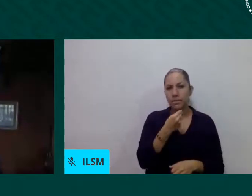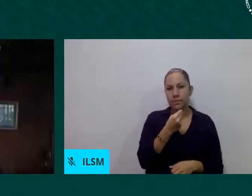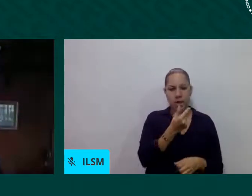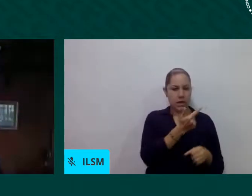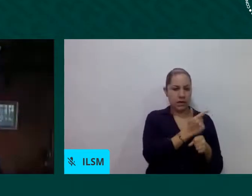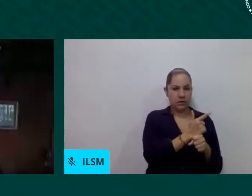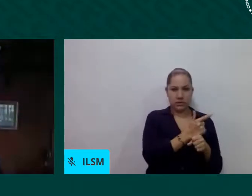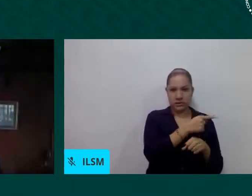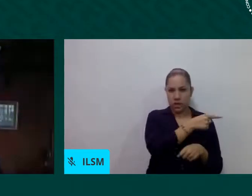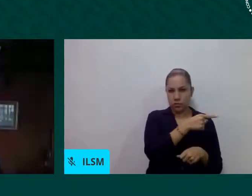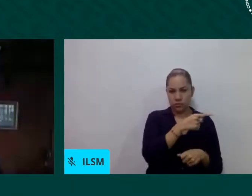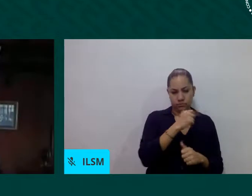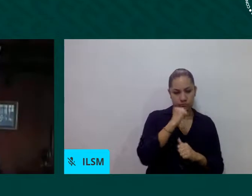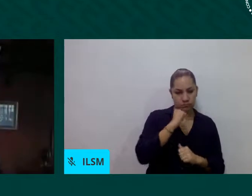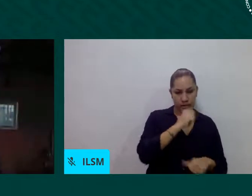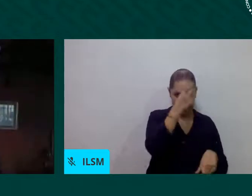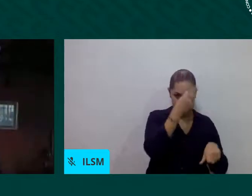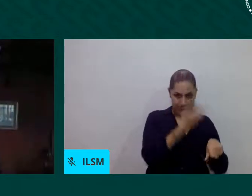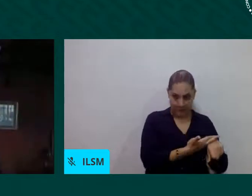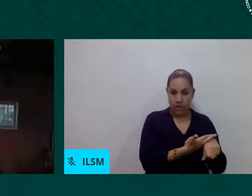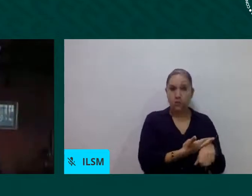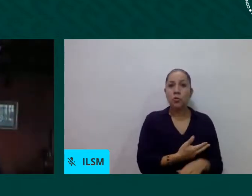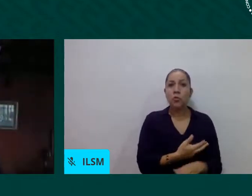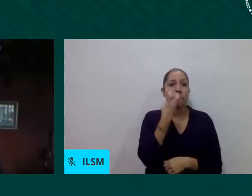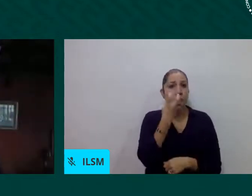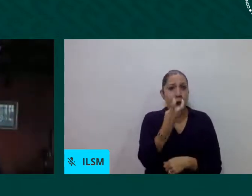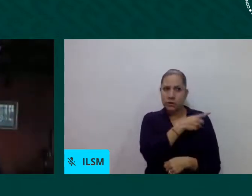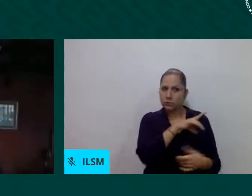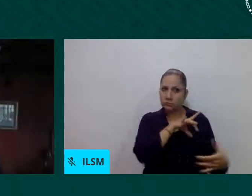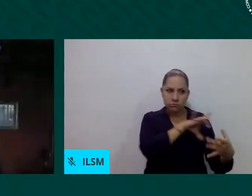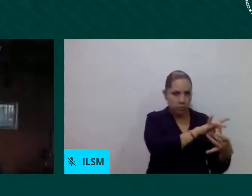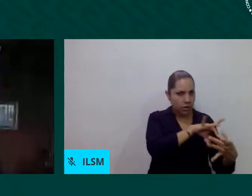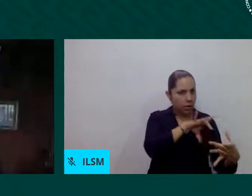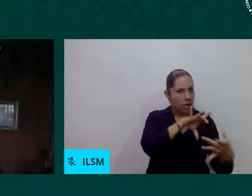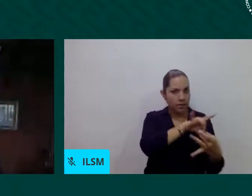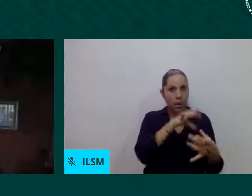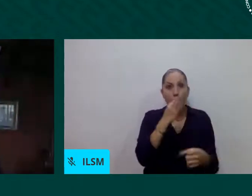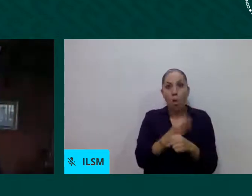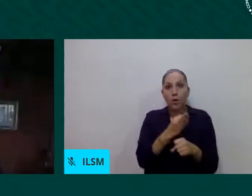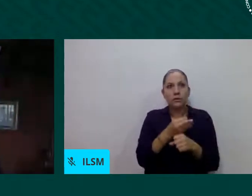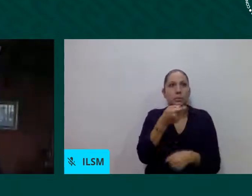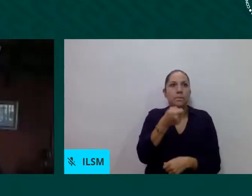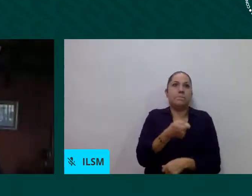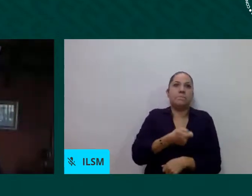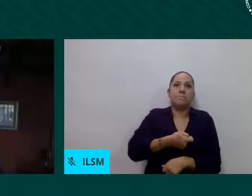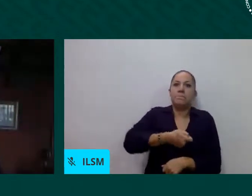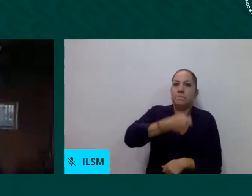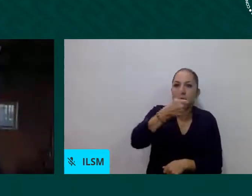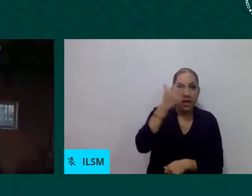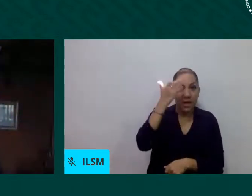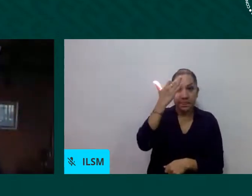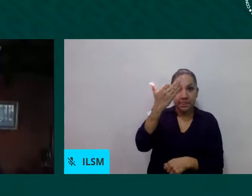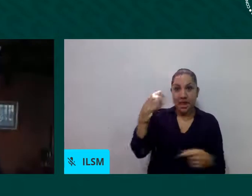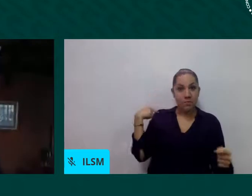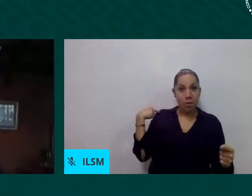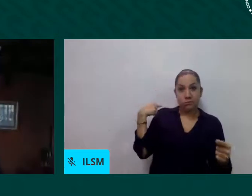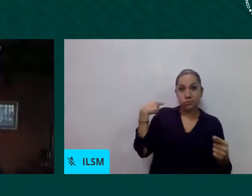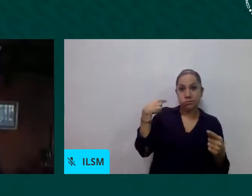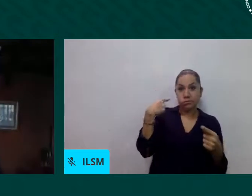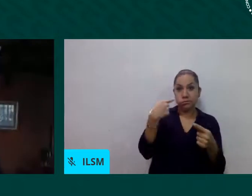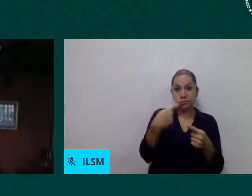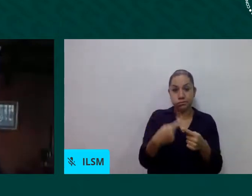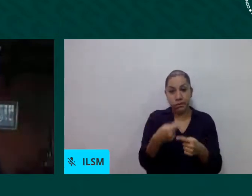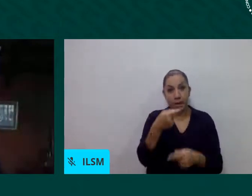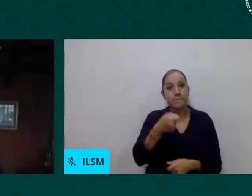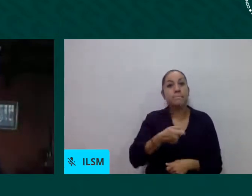institucionalmente hay una repartición orgánica que se aboca y estudia la situación